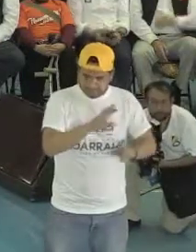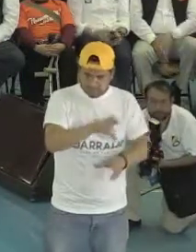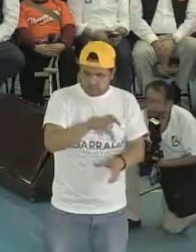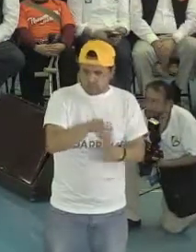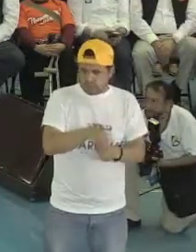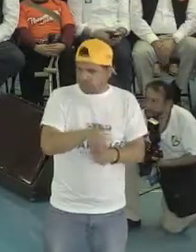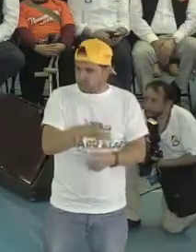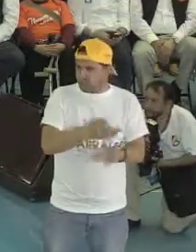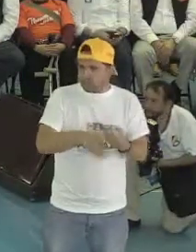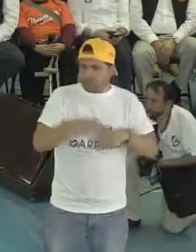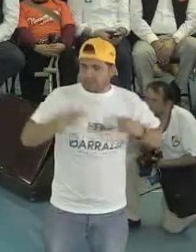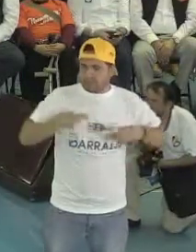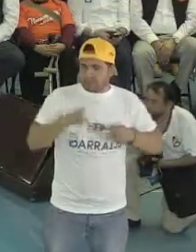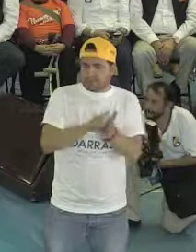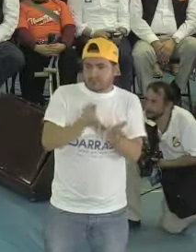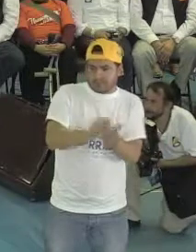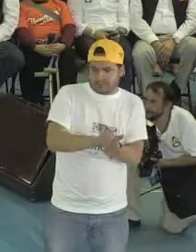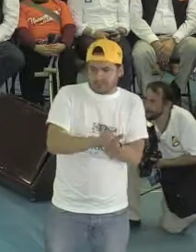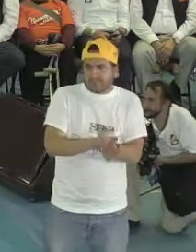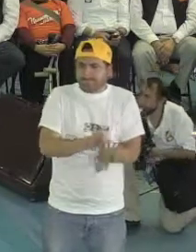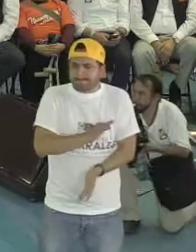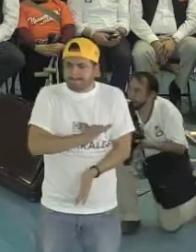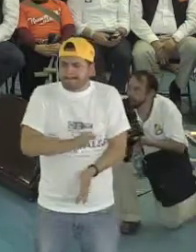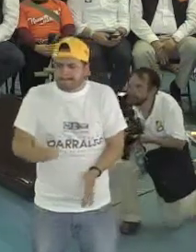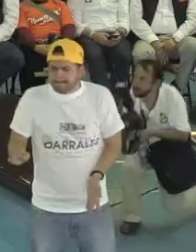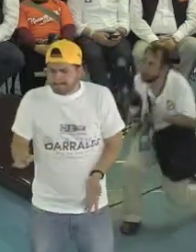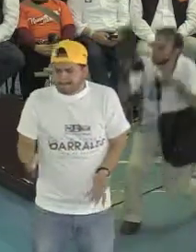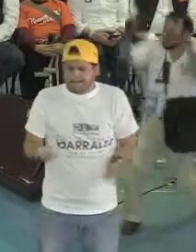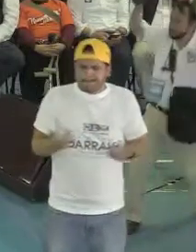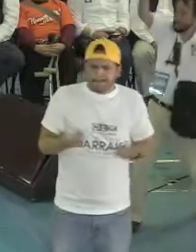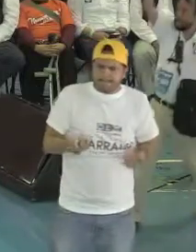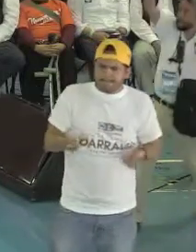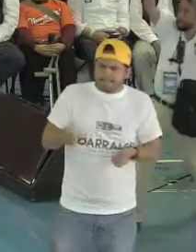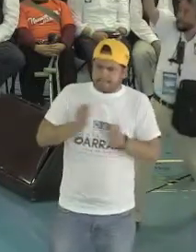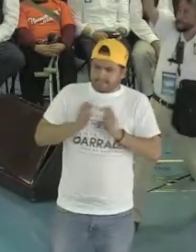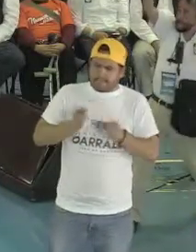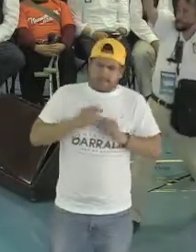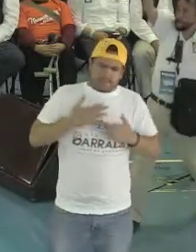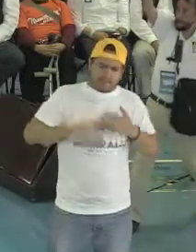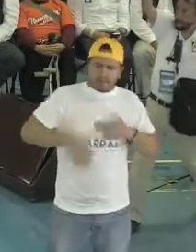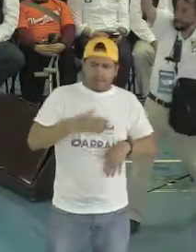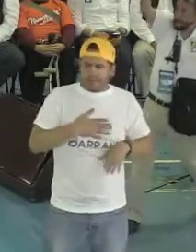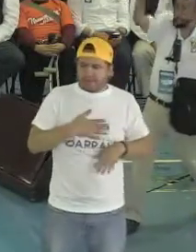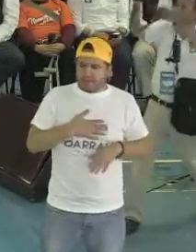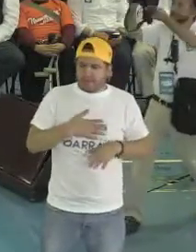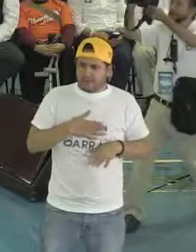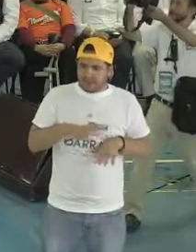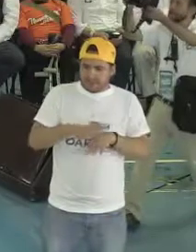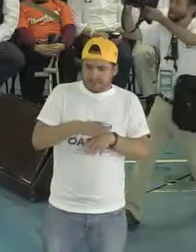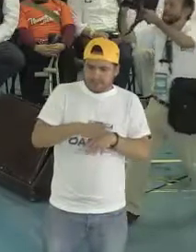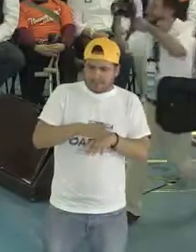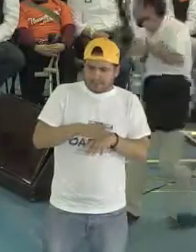La gente que tiene discapacidad no quiere que les regalen nada. Porque lo que nos hace dignos es ganarnos